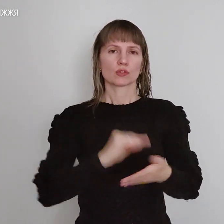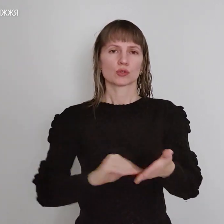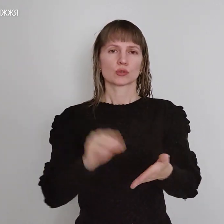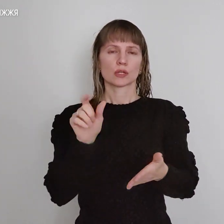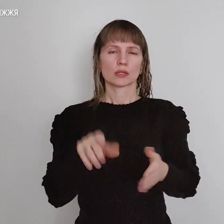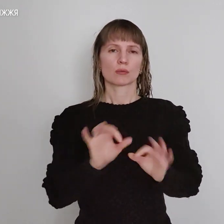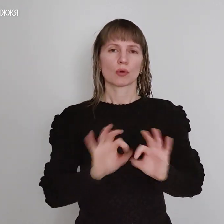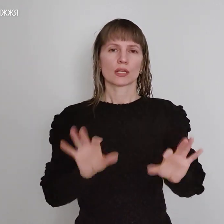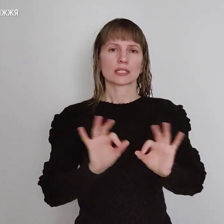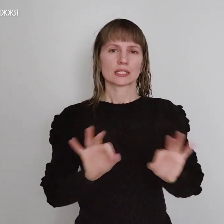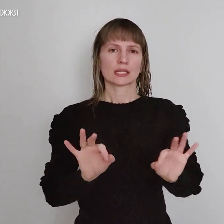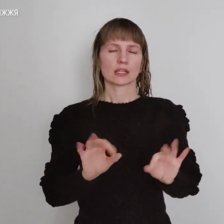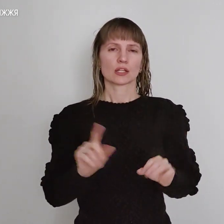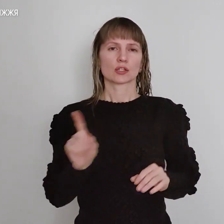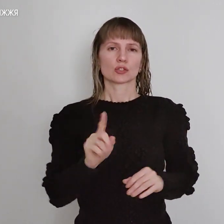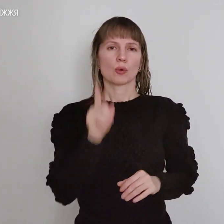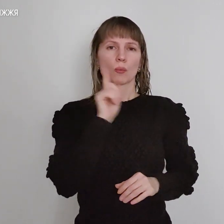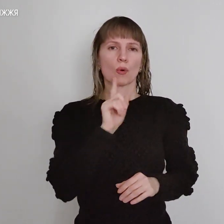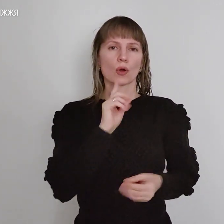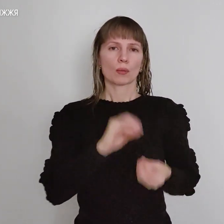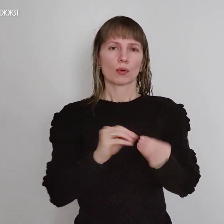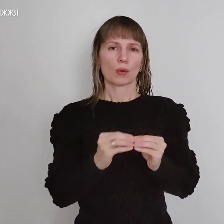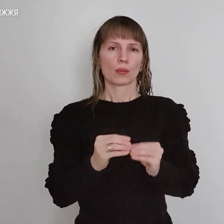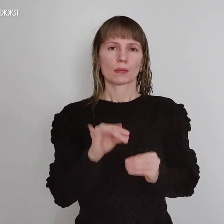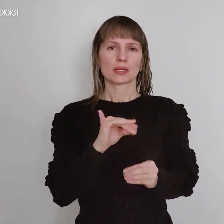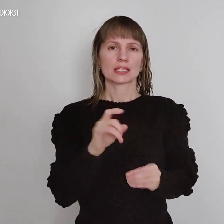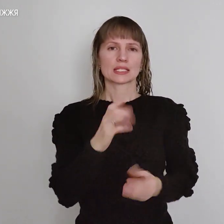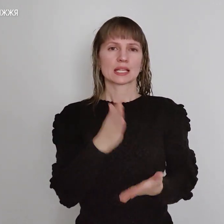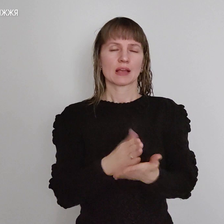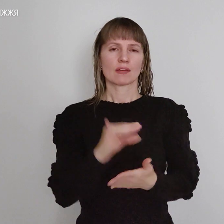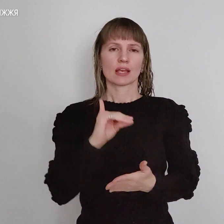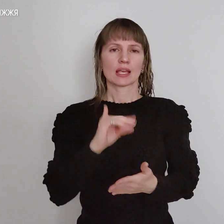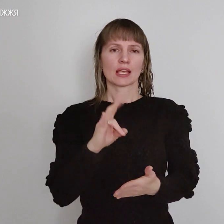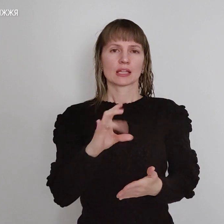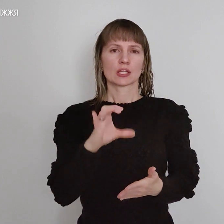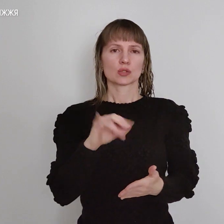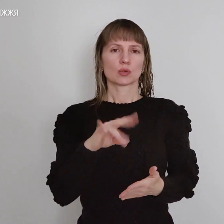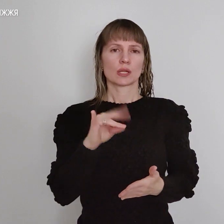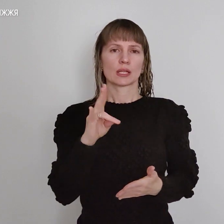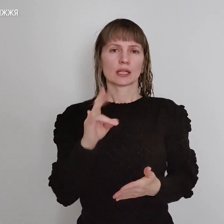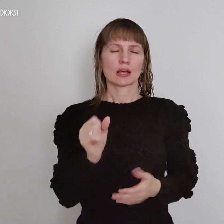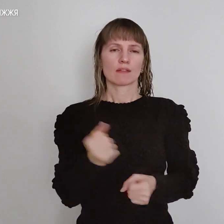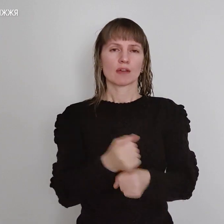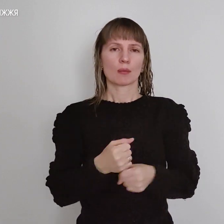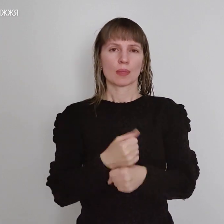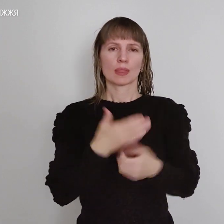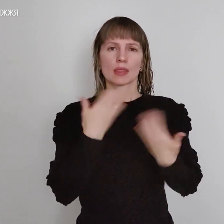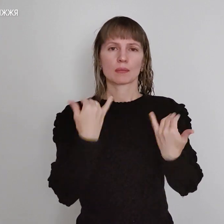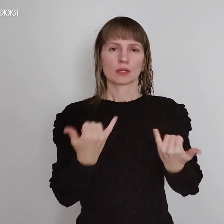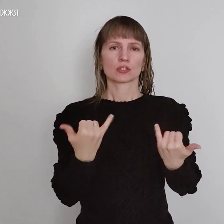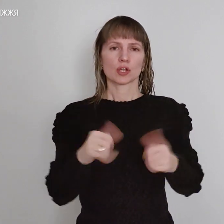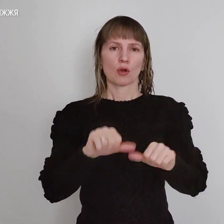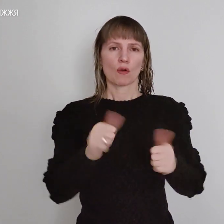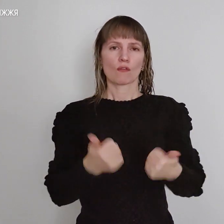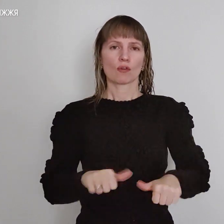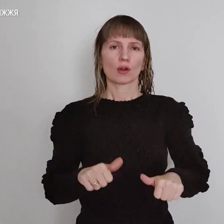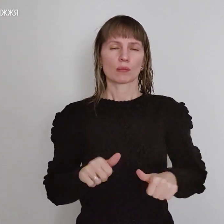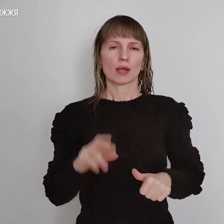пояснила, що поки проблем із наявністю інсуліну у аптеках немає. Нині оформлюють заявки на його